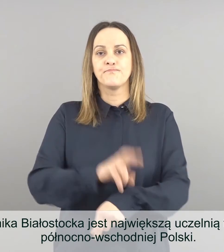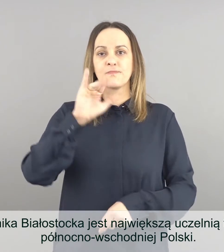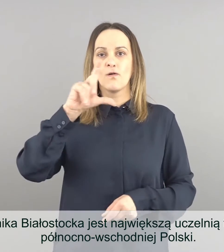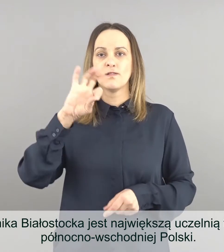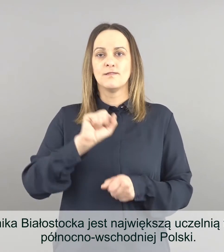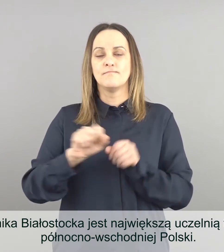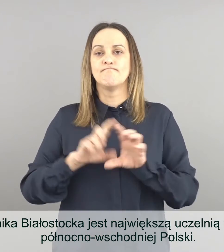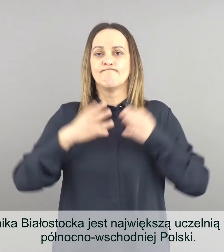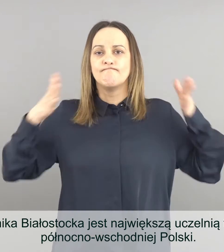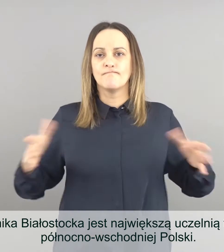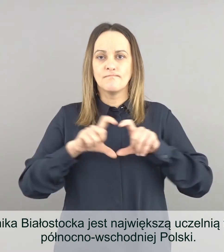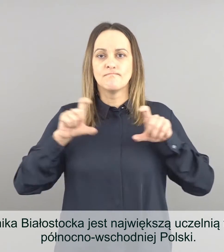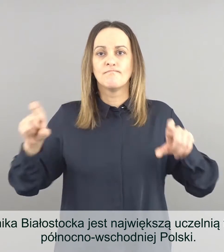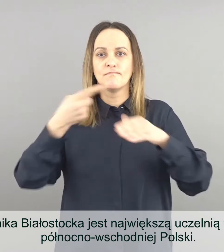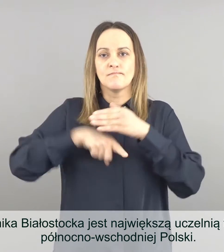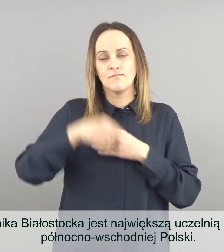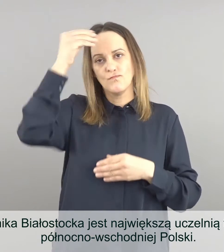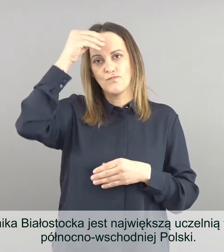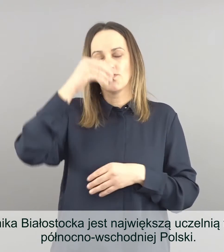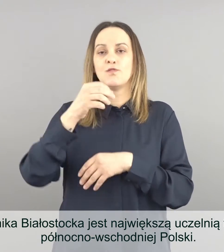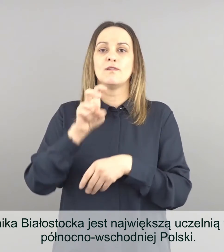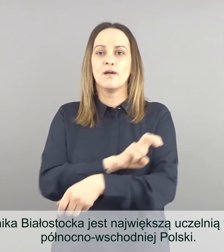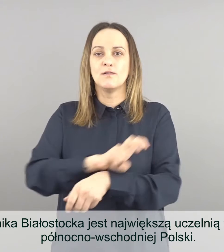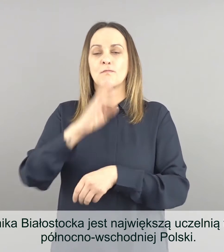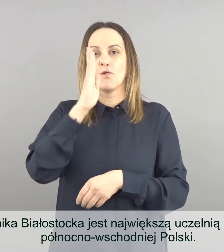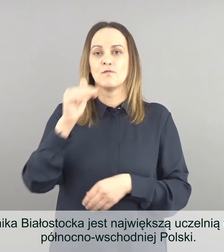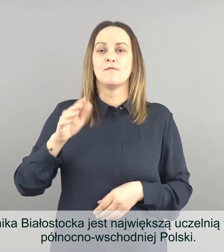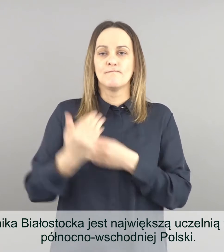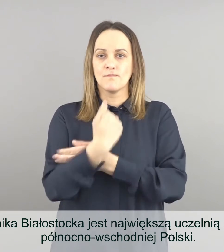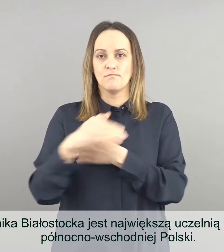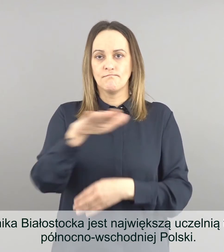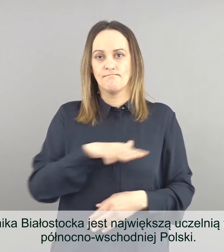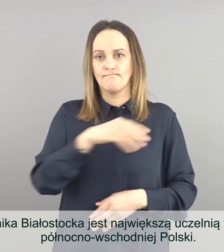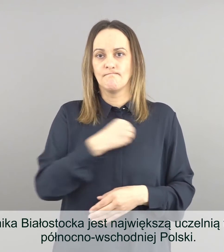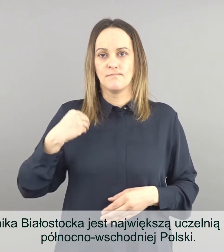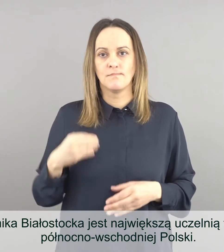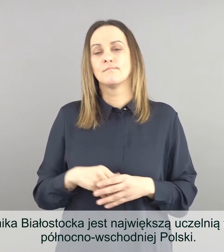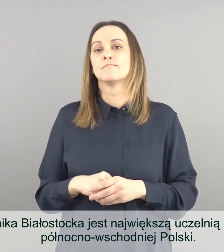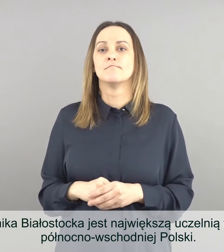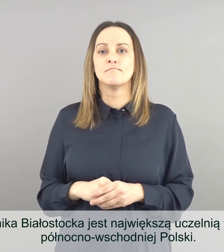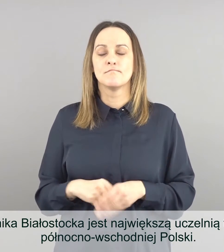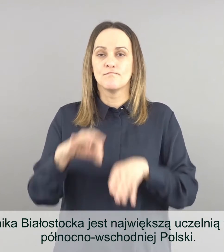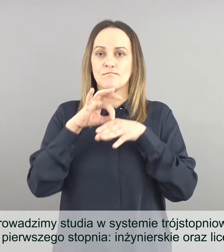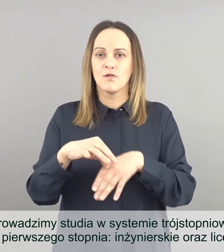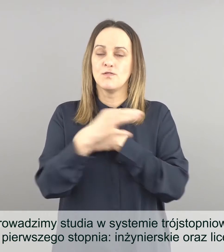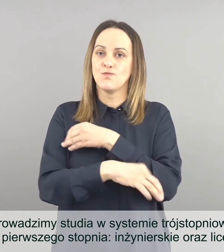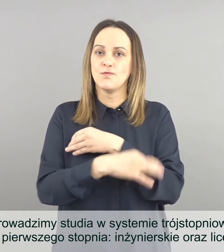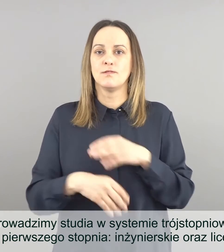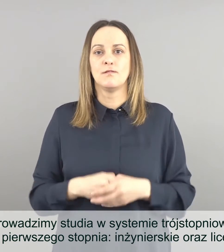Politechnika Białostocka jest największą uczelnią techniczną północno-wschodniej Polski. Prowadzimy